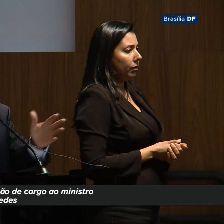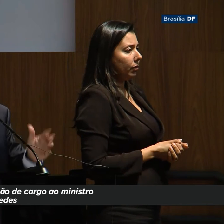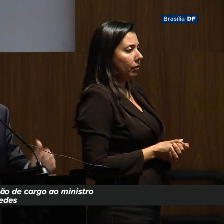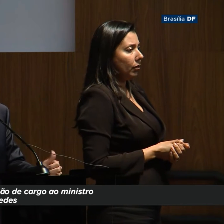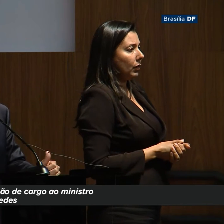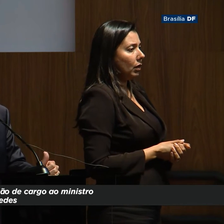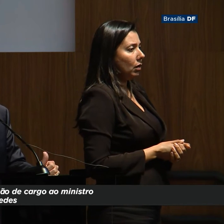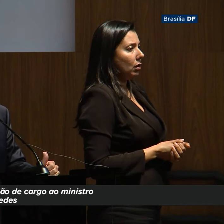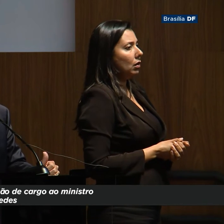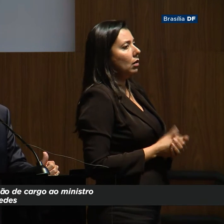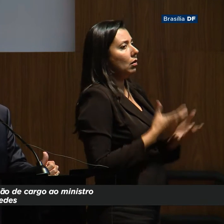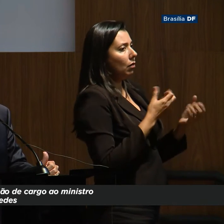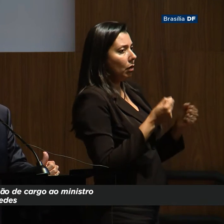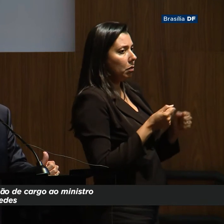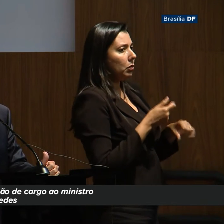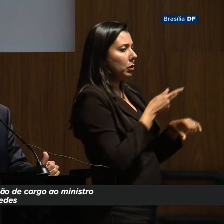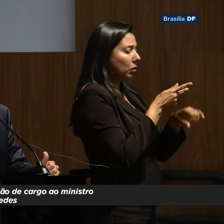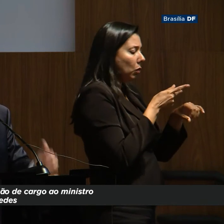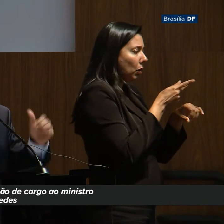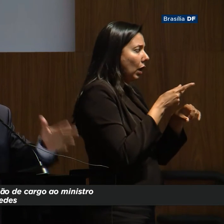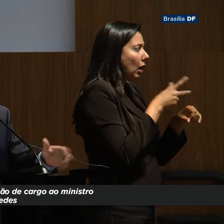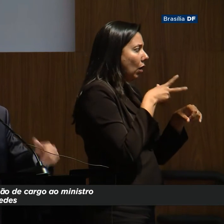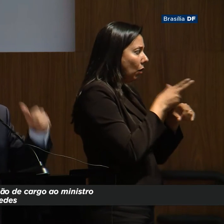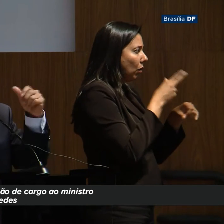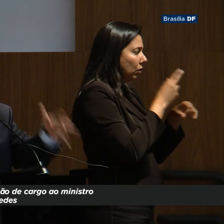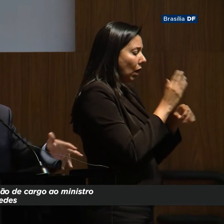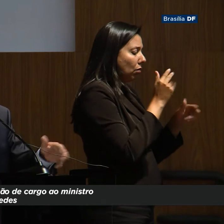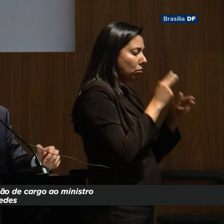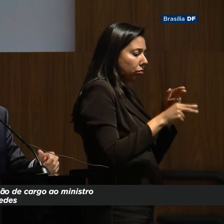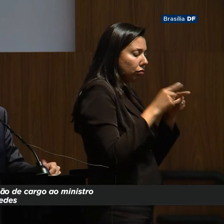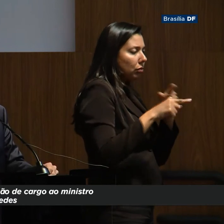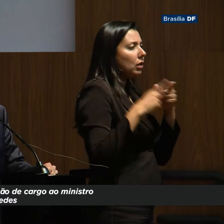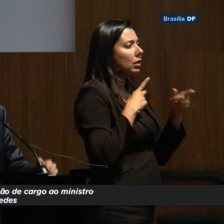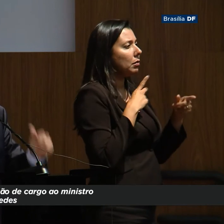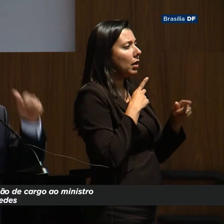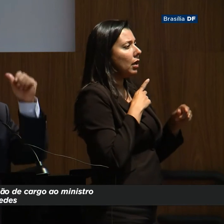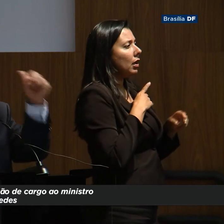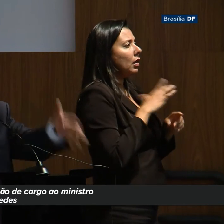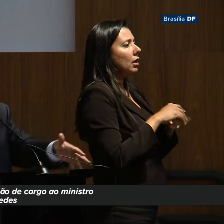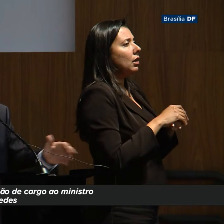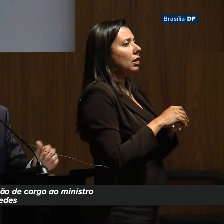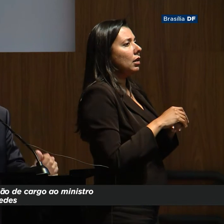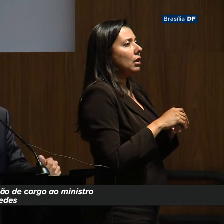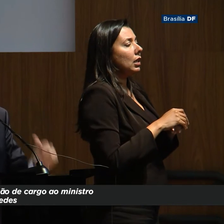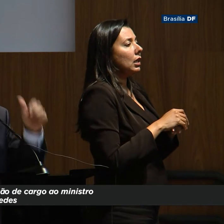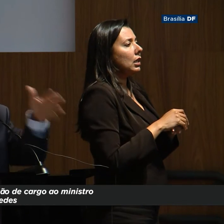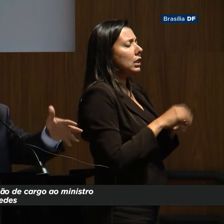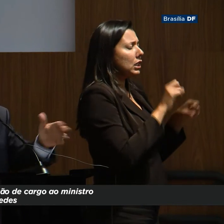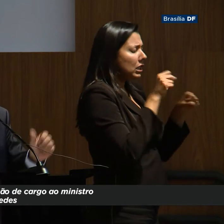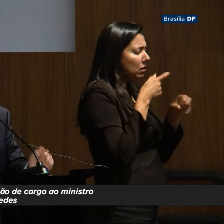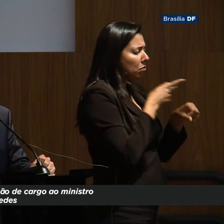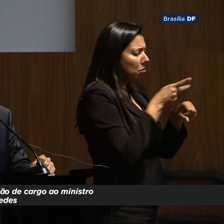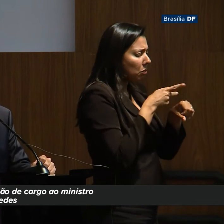Nós vamos buscar esse excesso de gastos. Onde tiver publicidade, compra de influência parlamentar, exagerada, nós vamos buscar esse dinheiro,